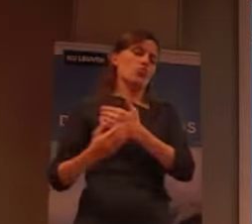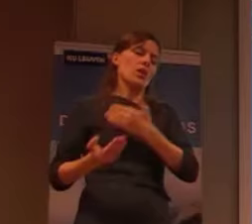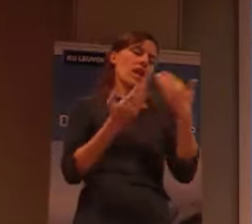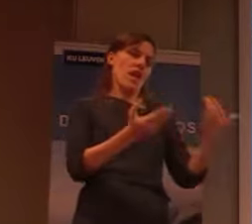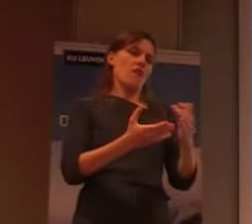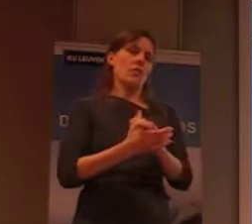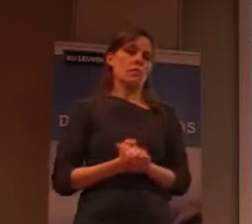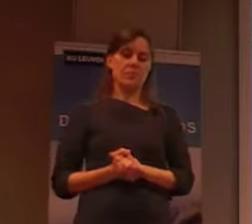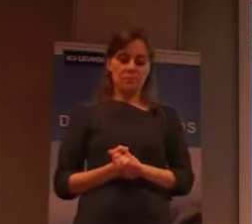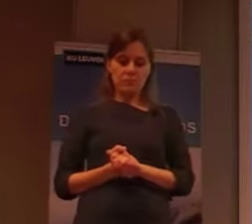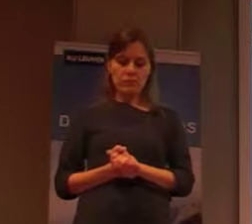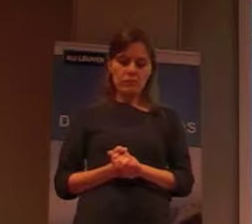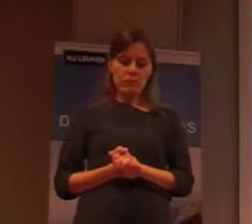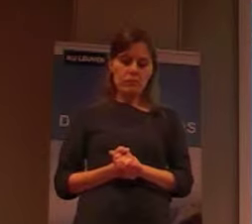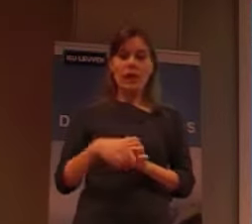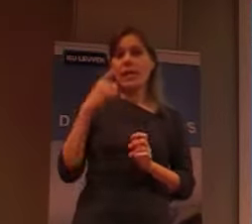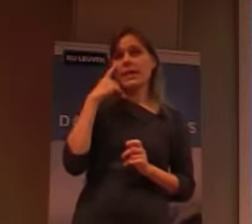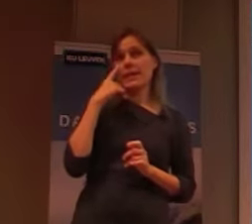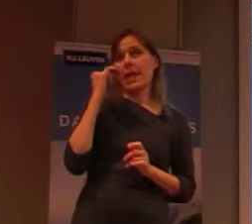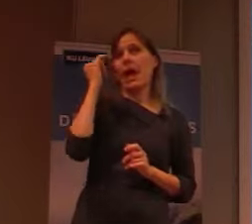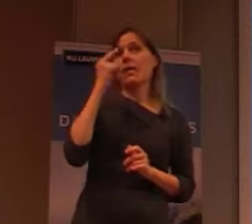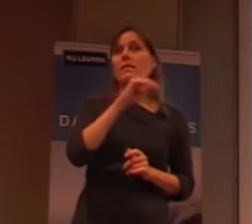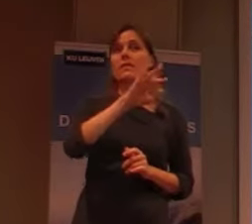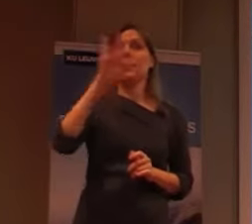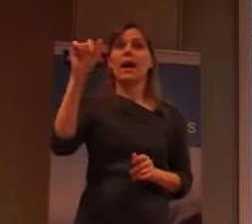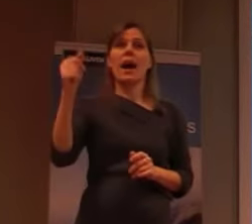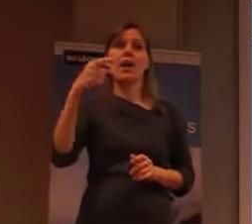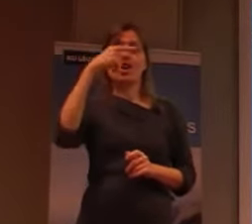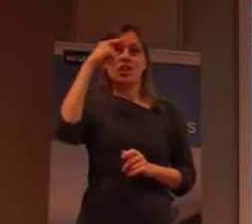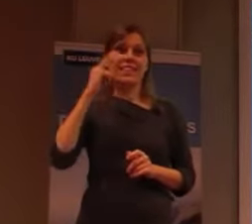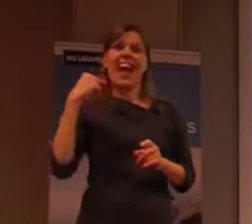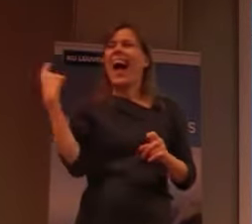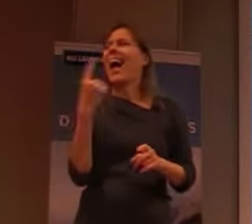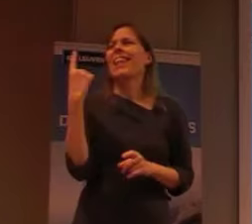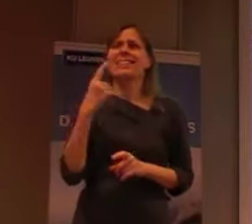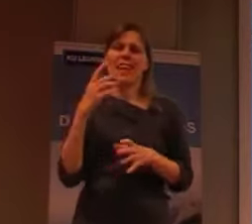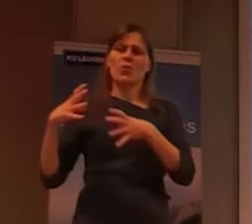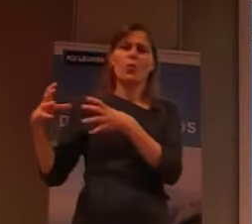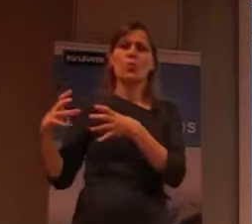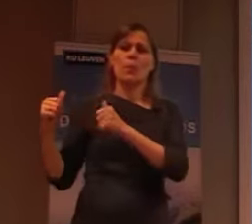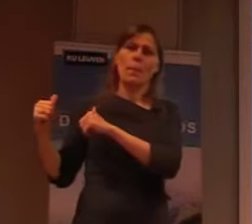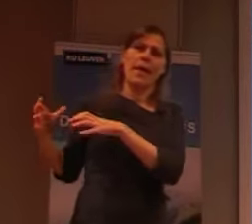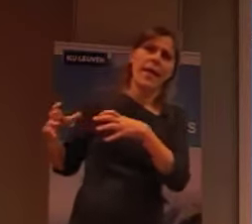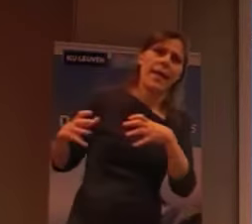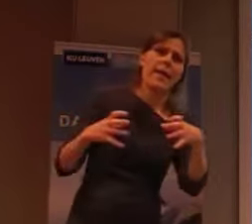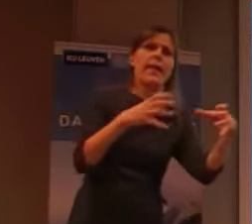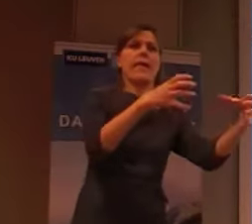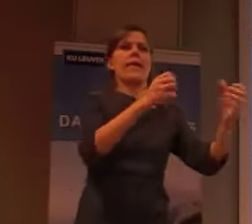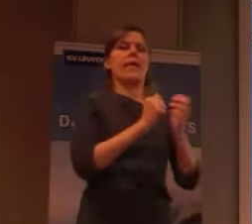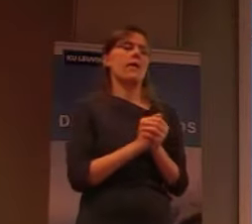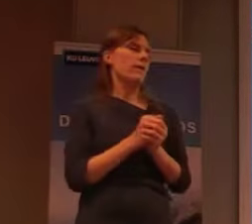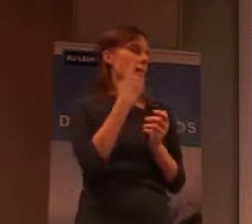als we naar China gaan, en als je ergens naartoe gaat, dat is met een ganze groep. Dus, die man daarnaast met zijn